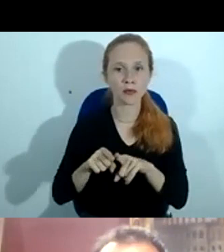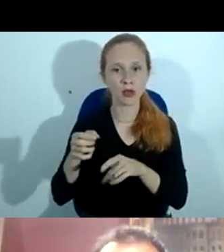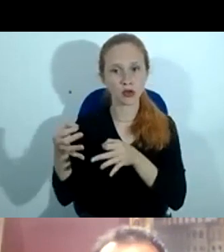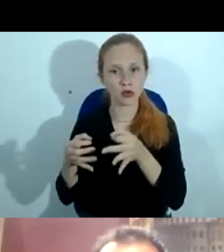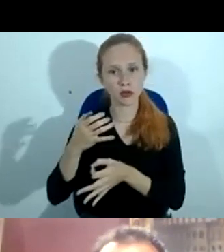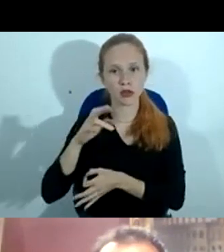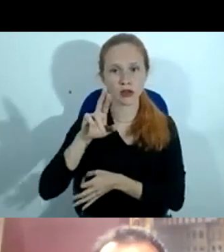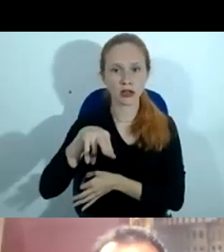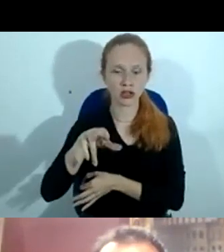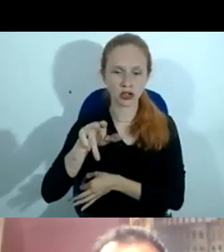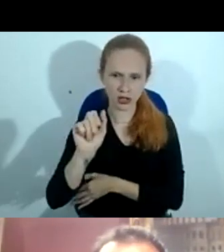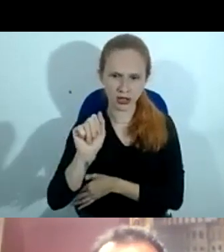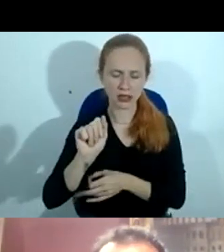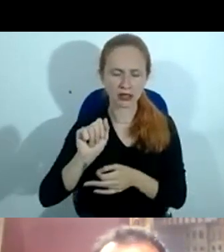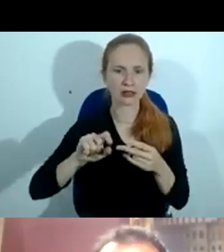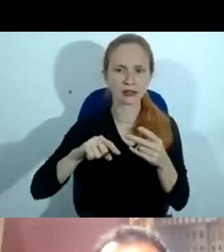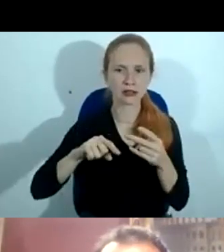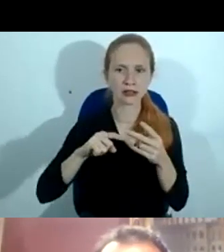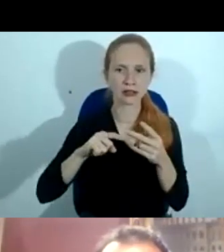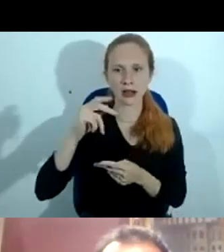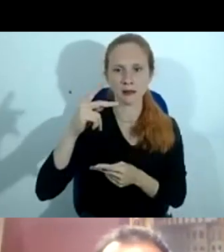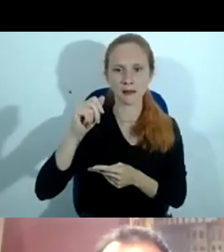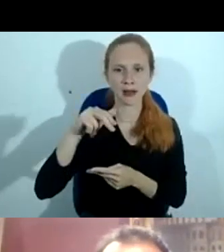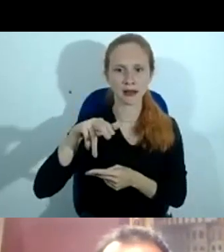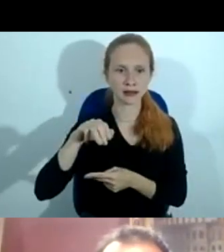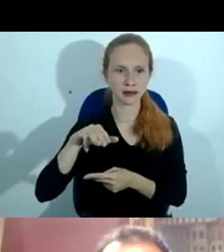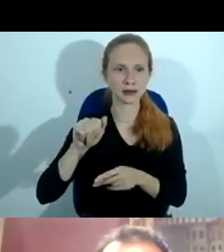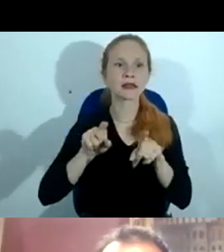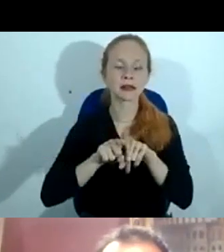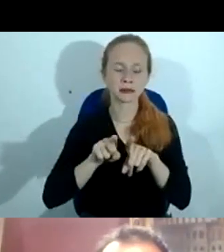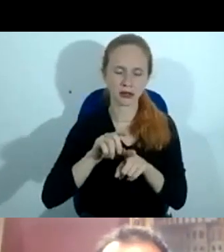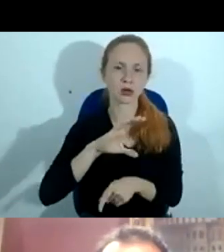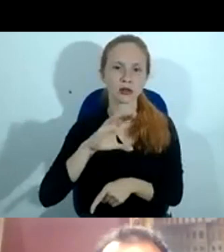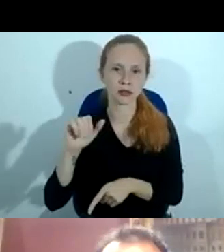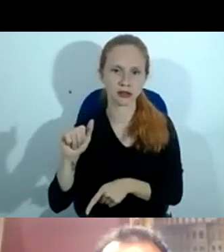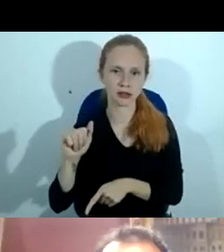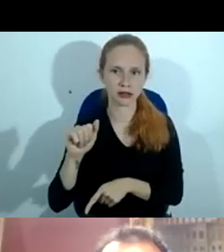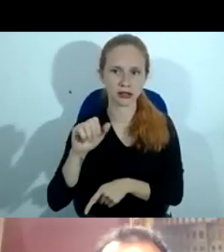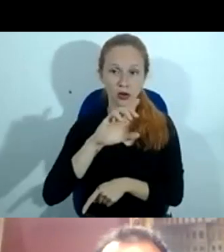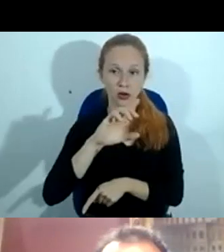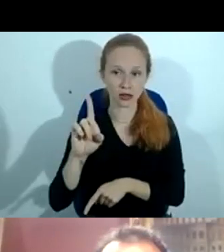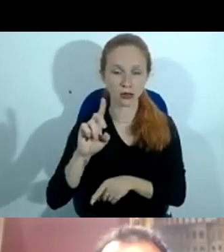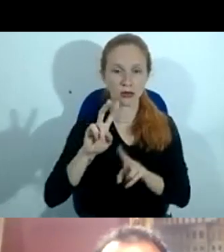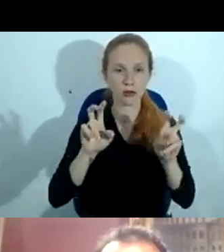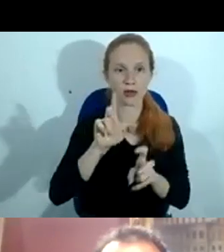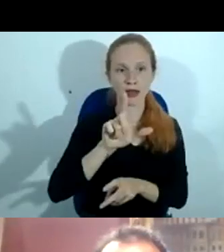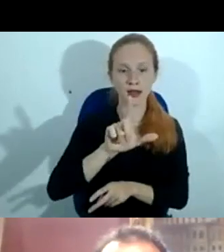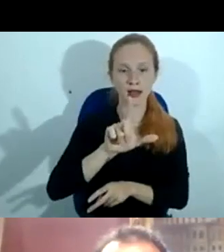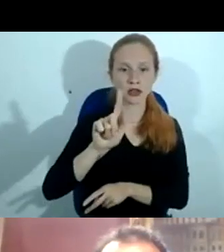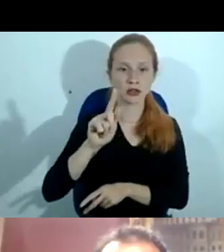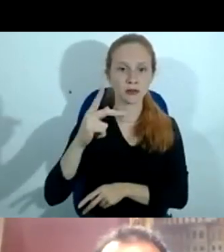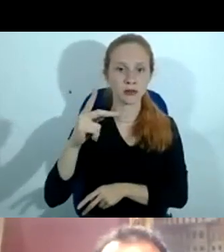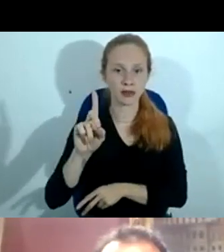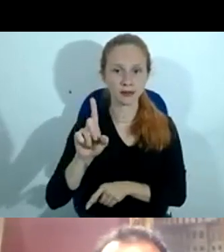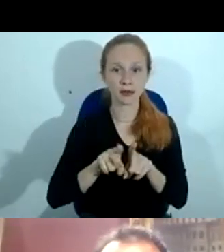Cristina e o Capanema, também é coordenador, né, sobre a LGPD. Estão presentes